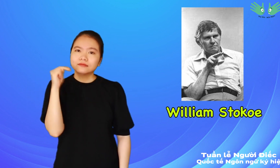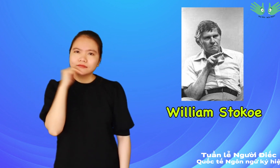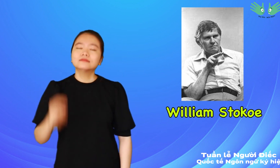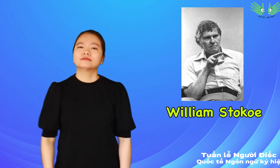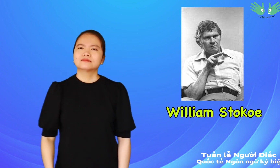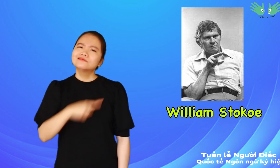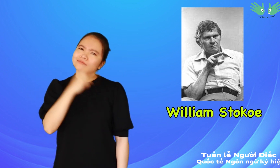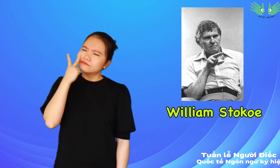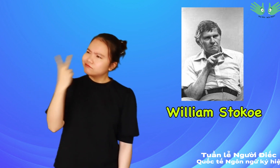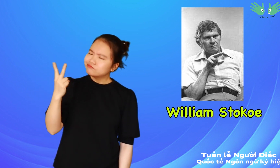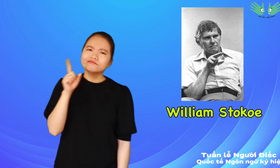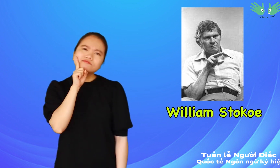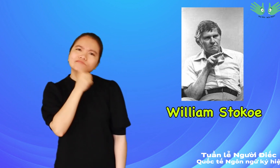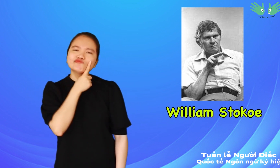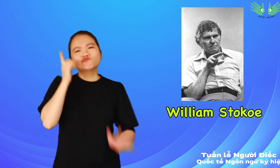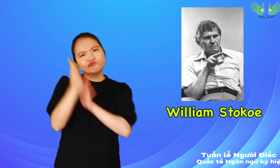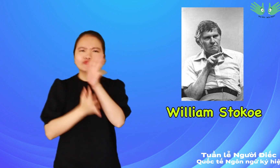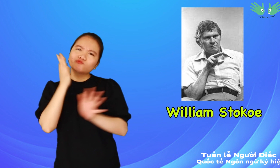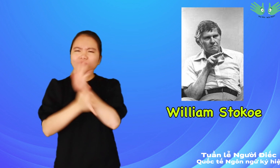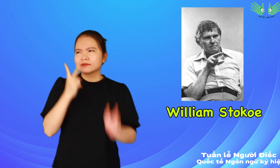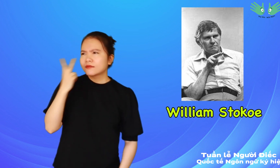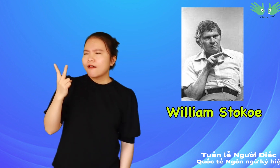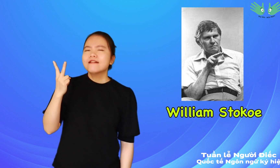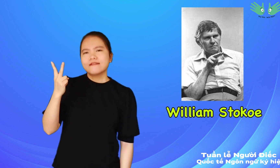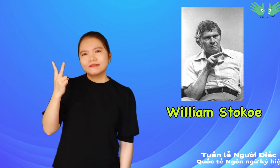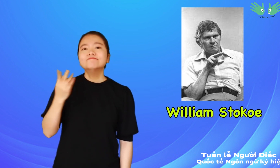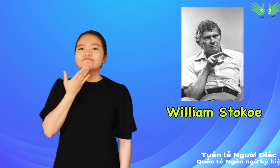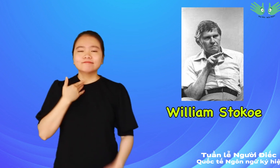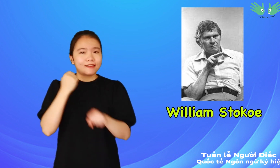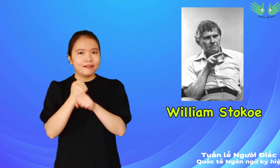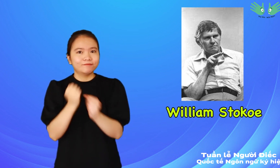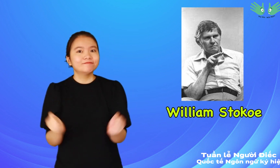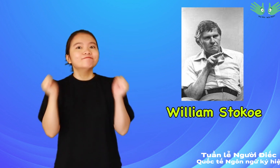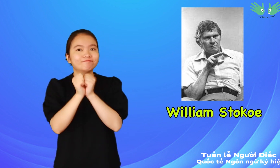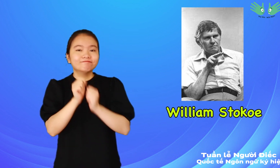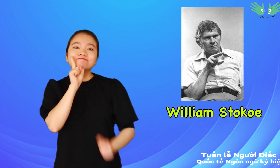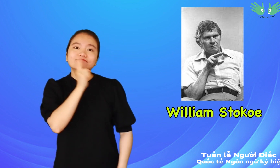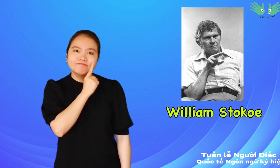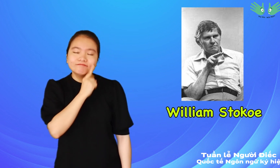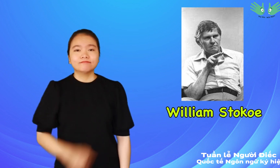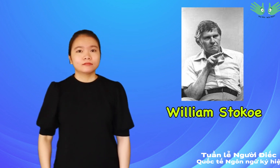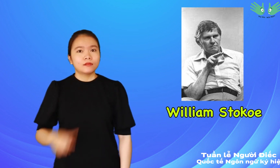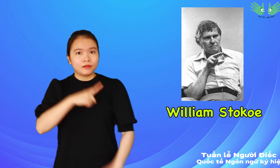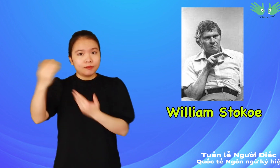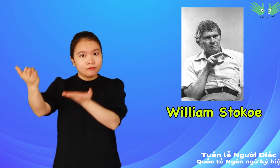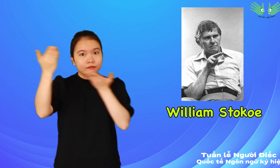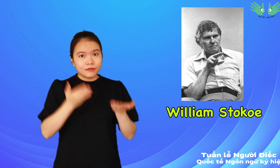Anh Quang sát thấy những người điếc giao tiếp với nhau bằng ký hiệu Ông quyết định mời hai người điếc tham gia vào nhóm